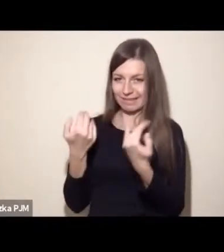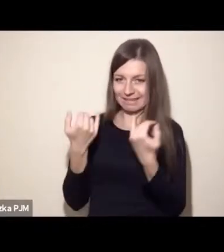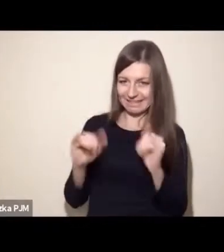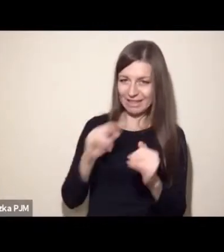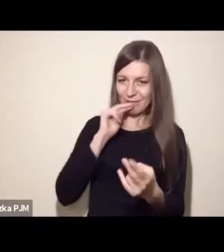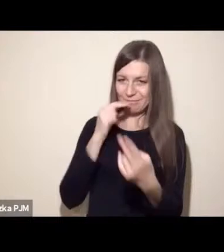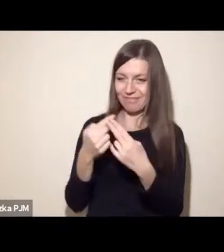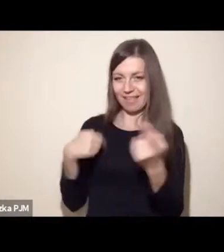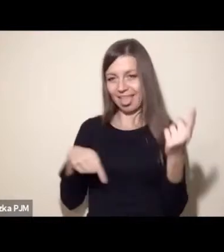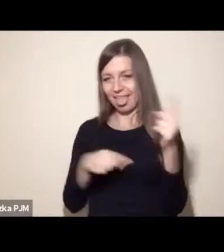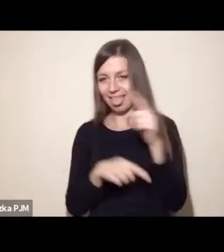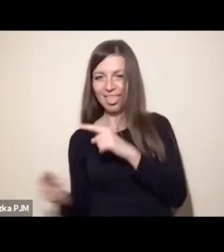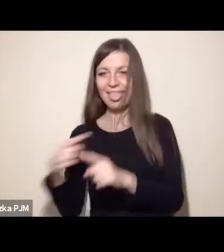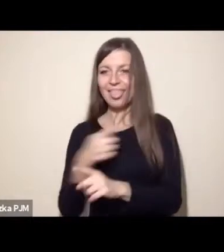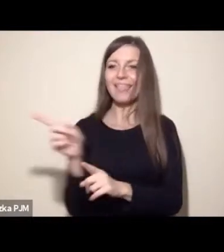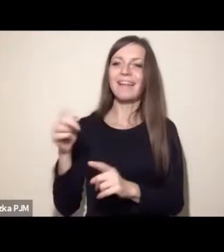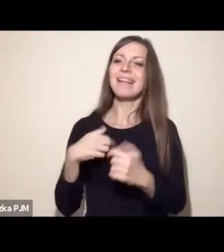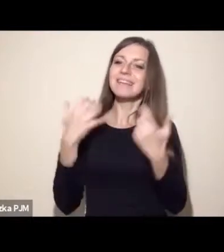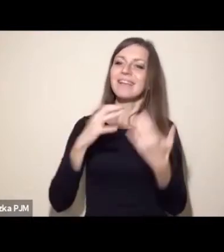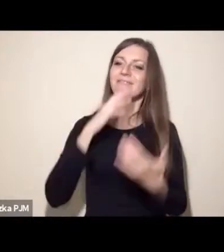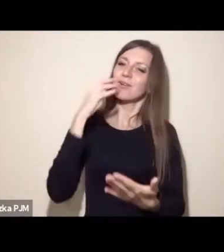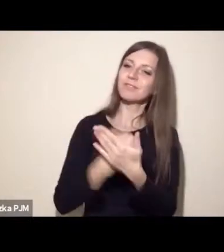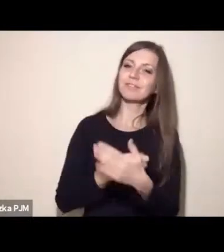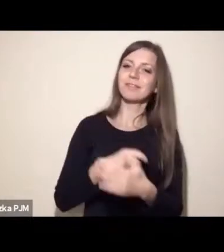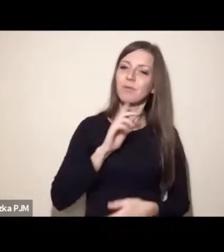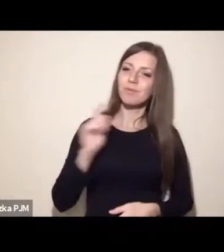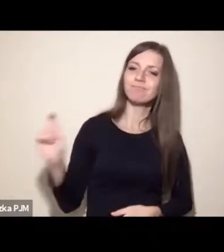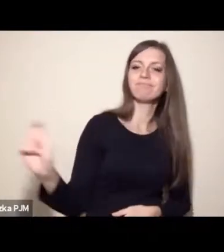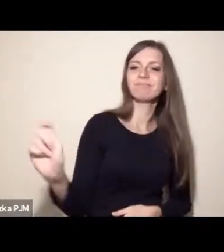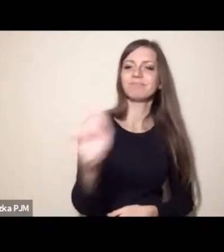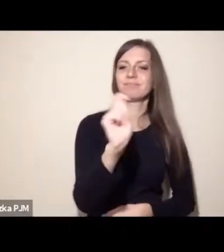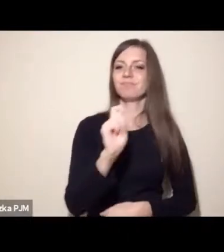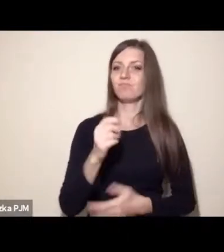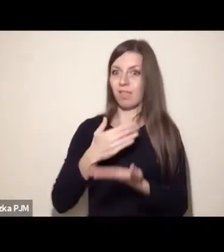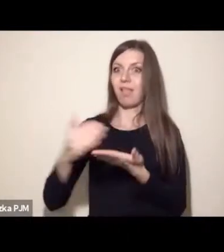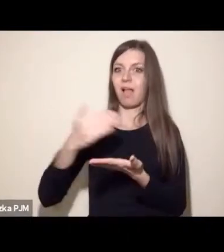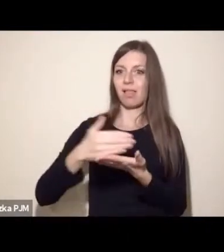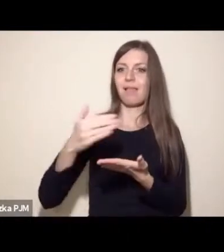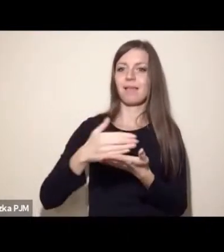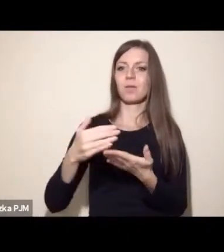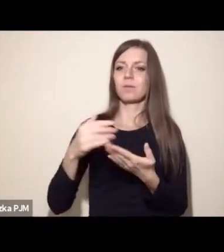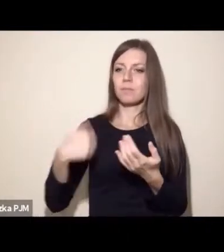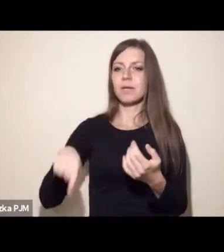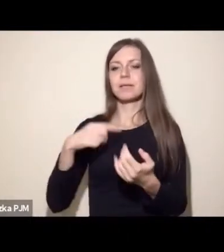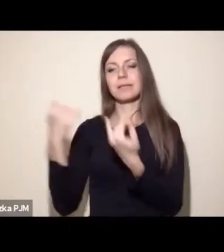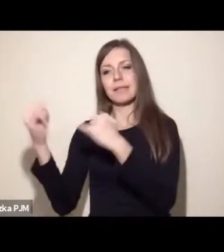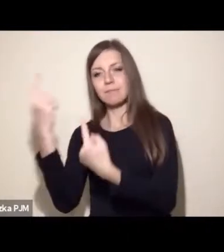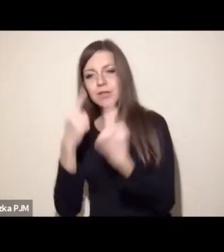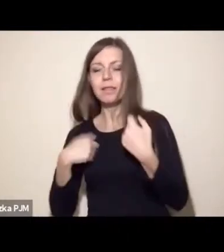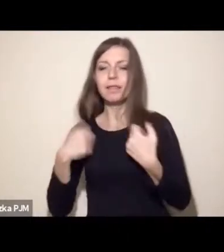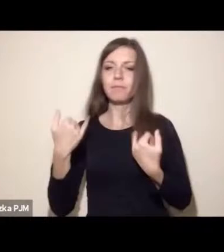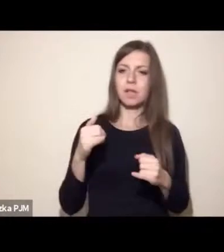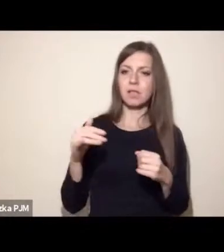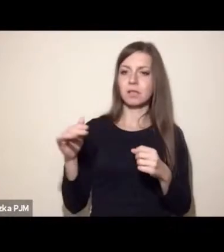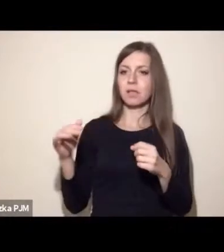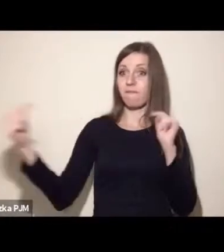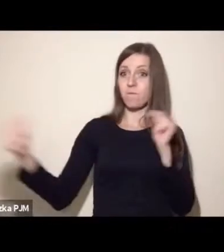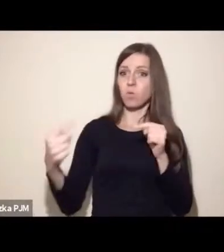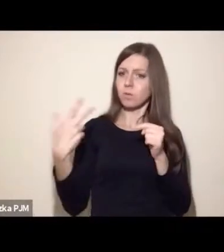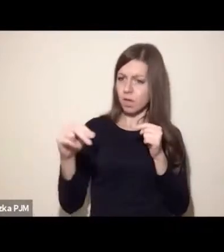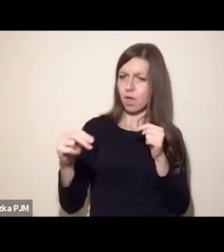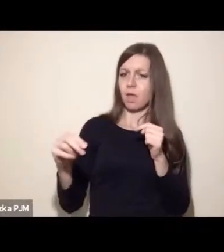wykorzystać do takiego apelu o kontynuację tego uzupełniania się, o to właśnie, żebyśmy nie byli